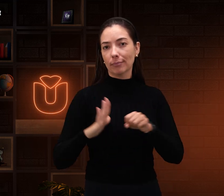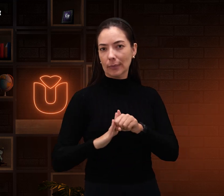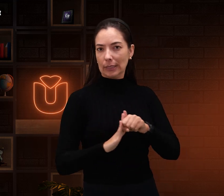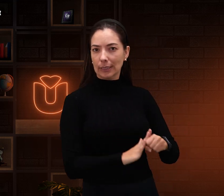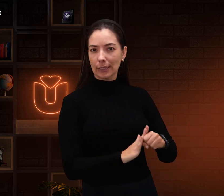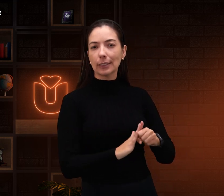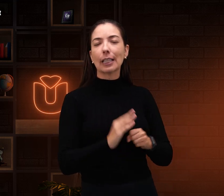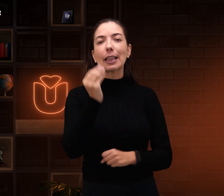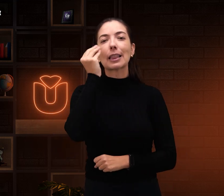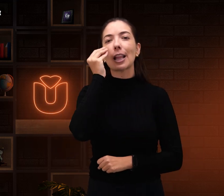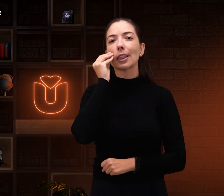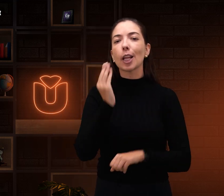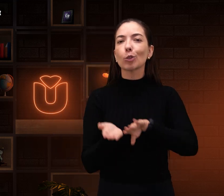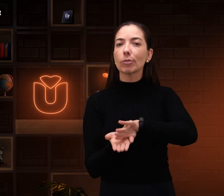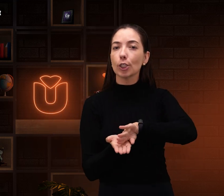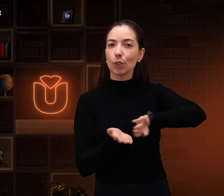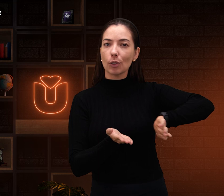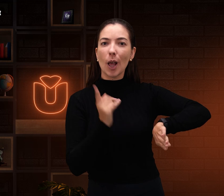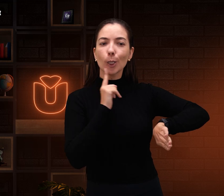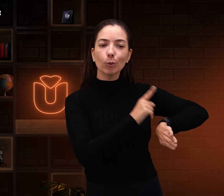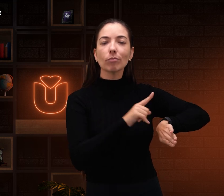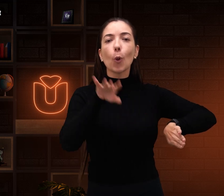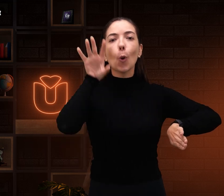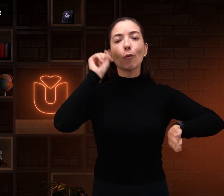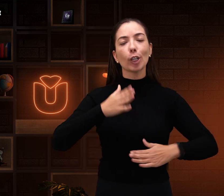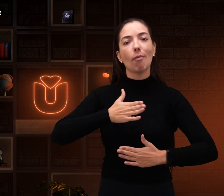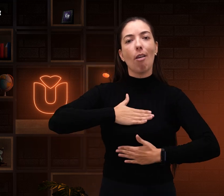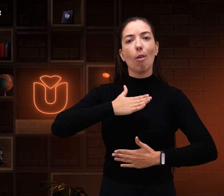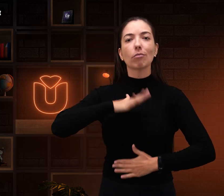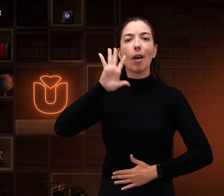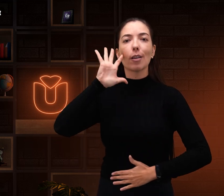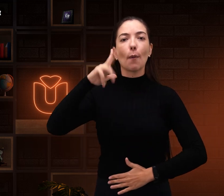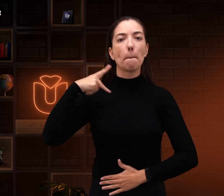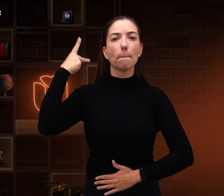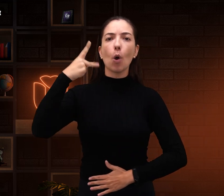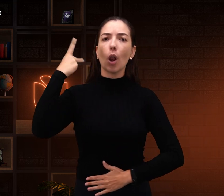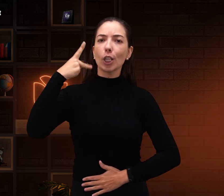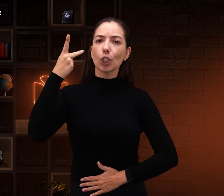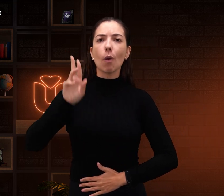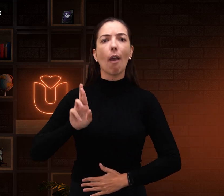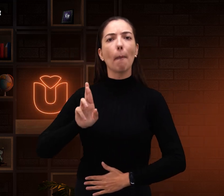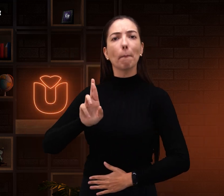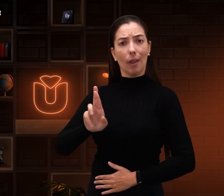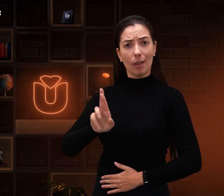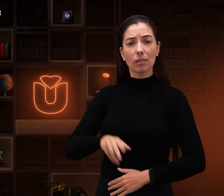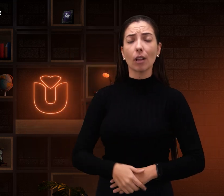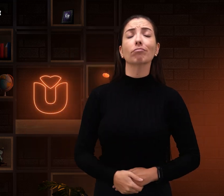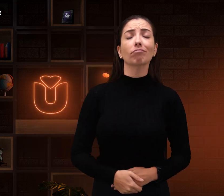Havia essa exclusão, tentavam excluir. O ouvinte dizia, eu vou te representar dentro da política.